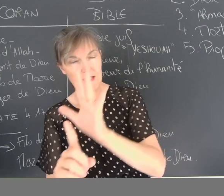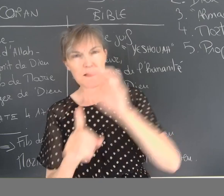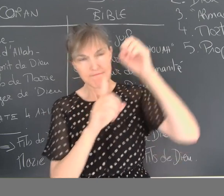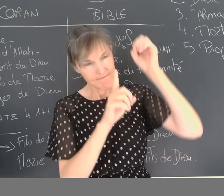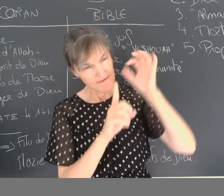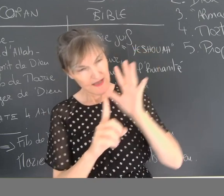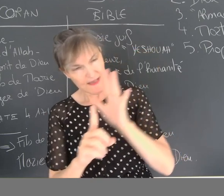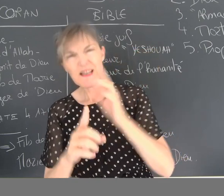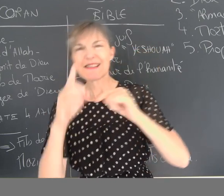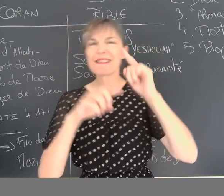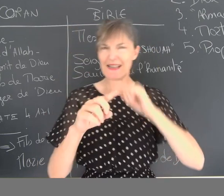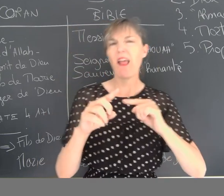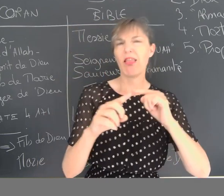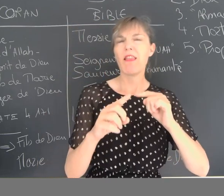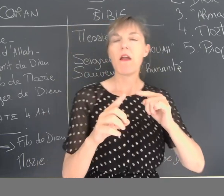Voilà. Le signe qu'on peut utiliser.